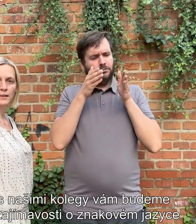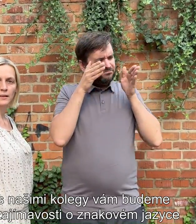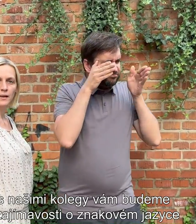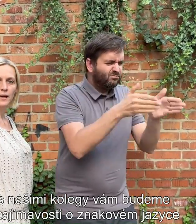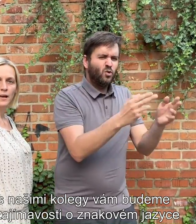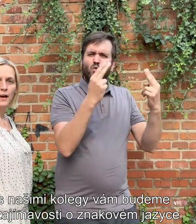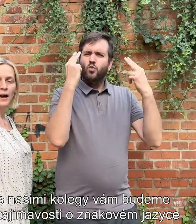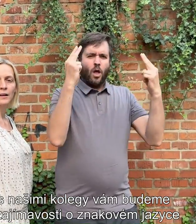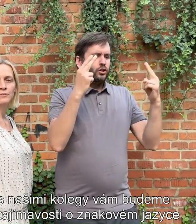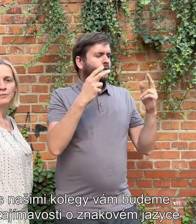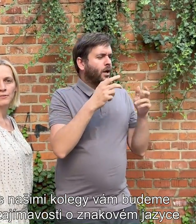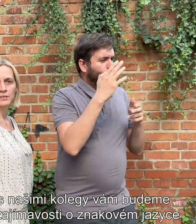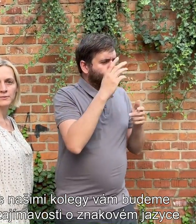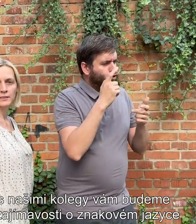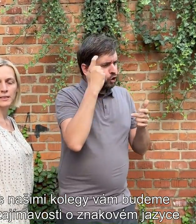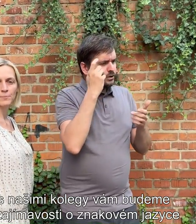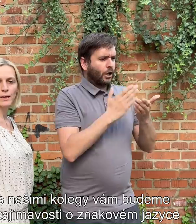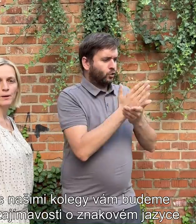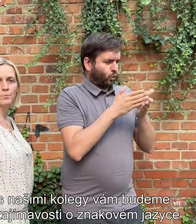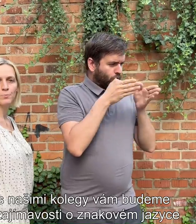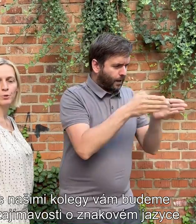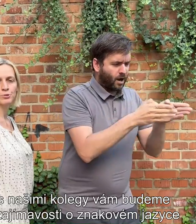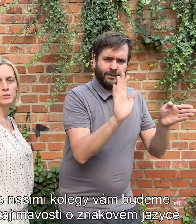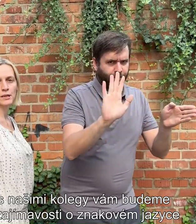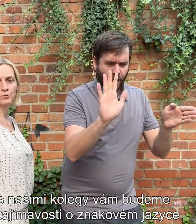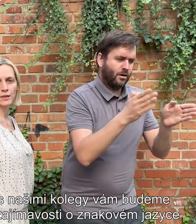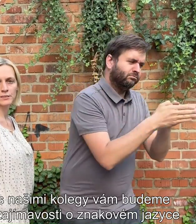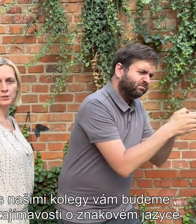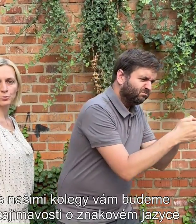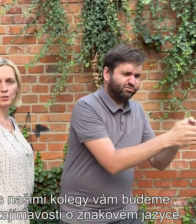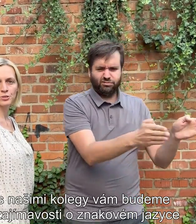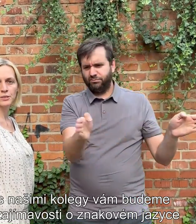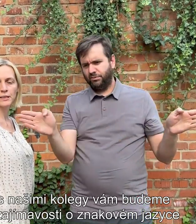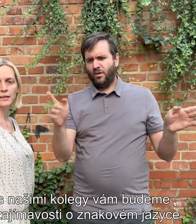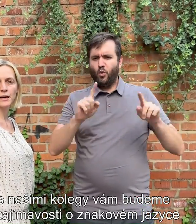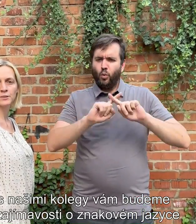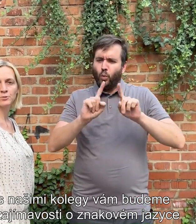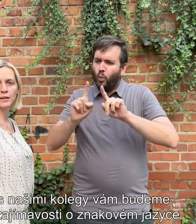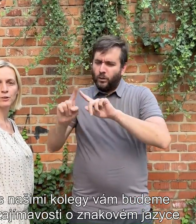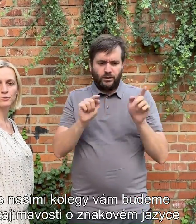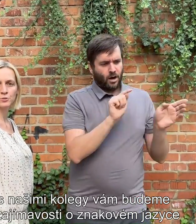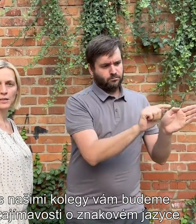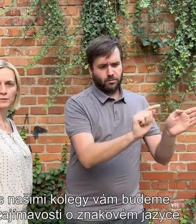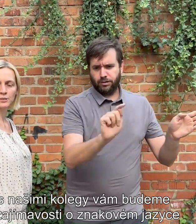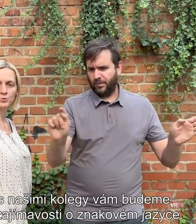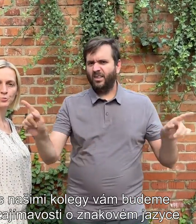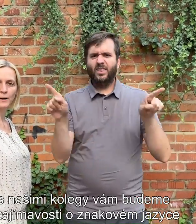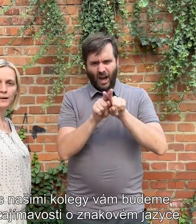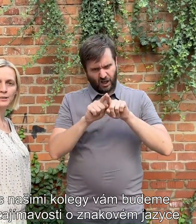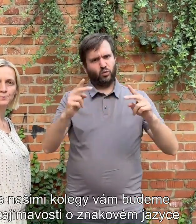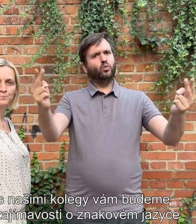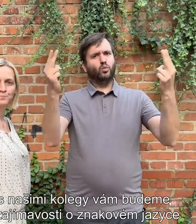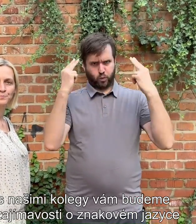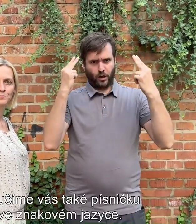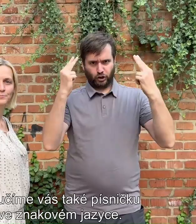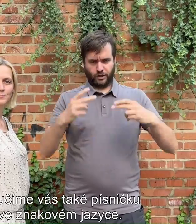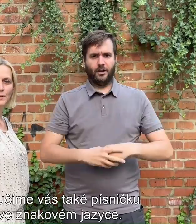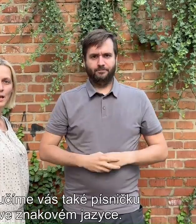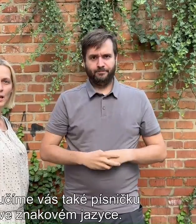jazyce a hlavně vám vysvětlíme, proč je znakový jazyk důležitý a to nejenom v sociálních službách.